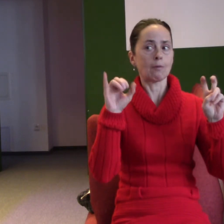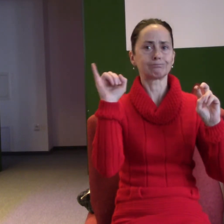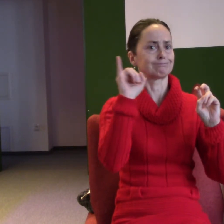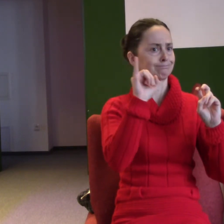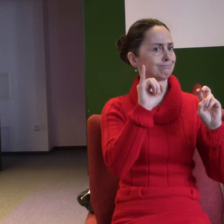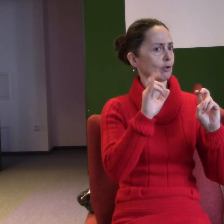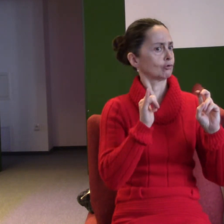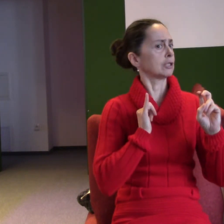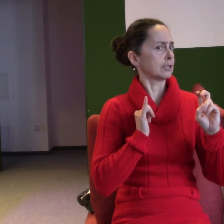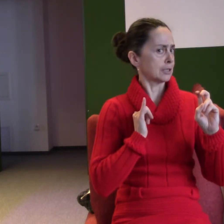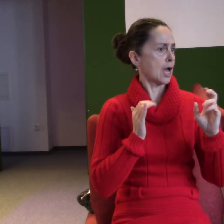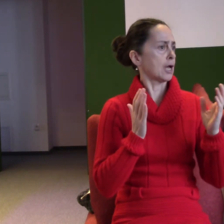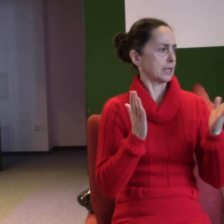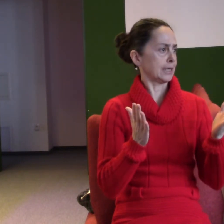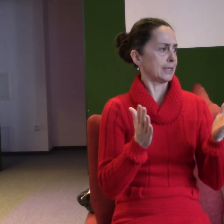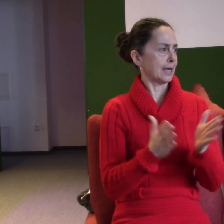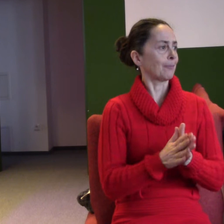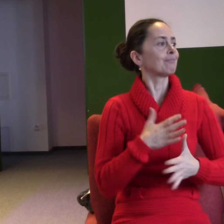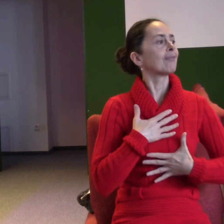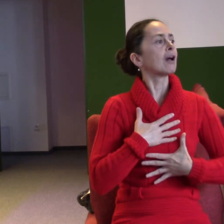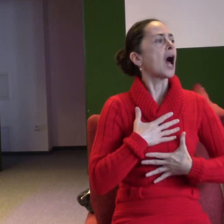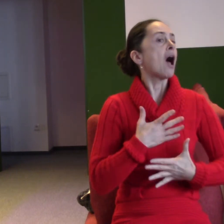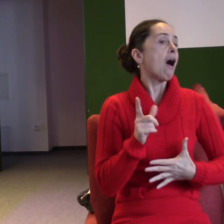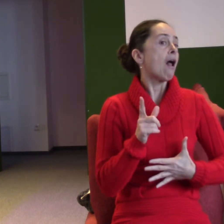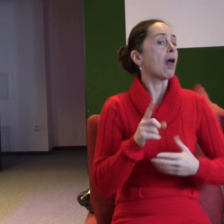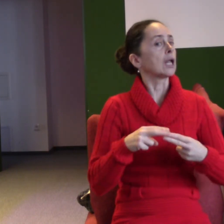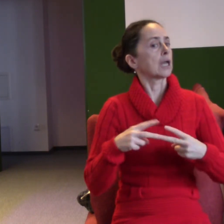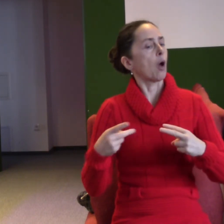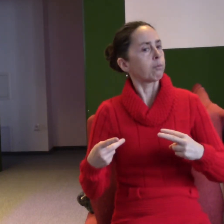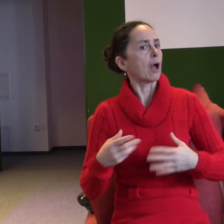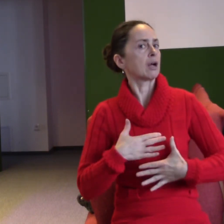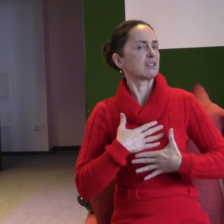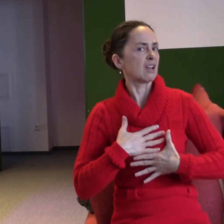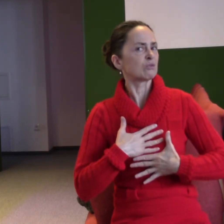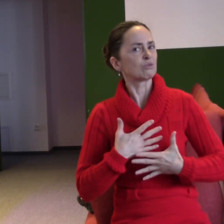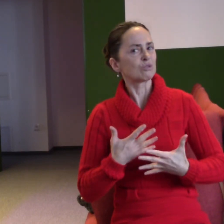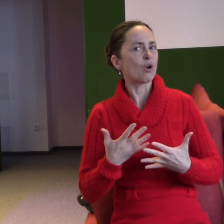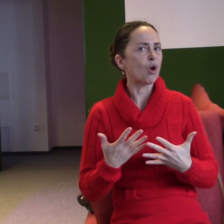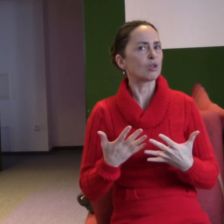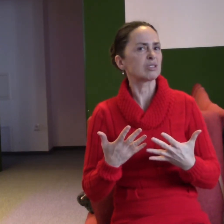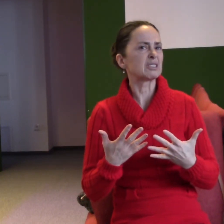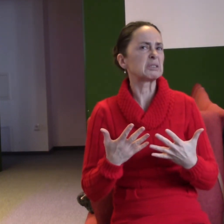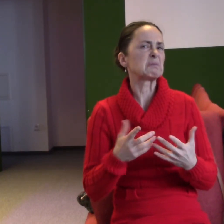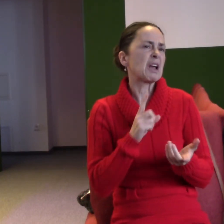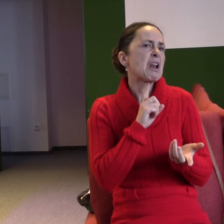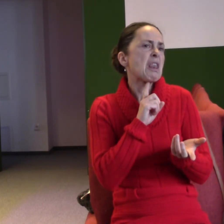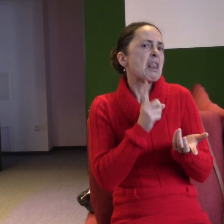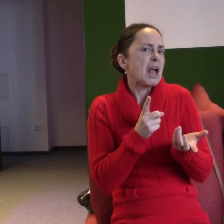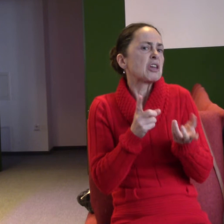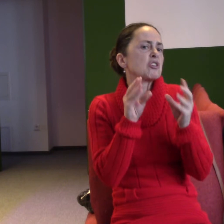druhou stranu, ohledně radosti je spoustu různých i, myslím si, takových jako lživých vyučování. A my